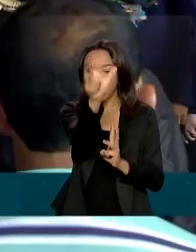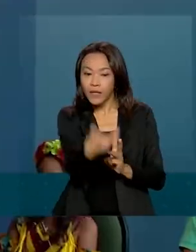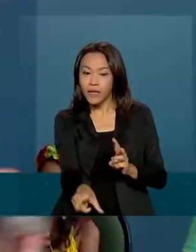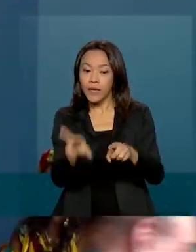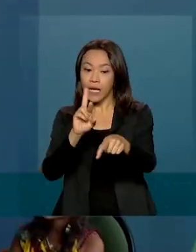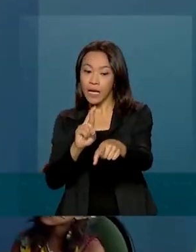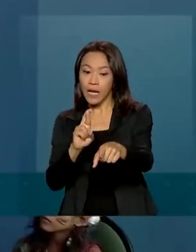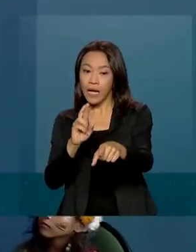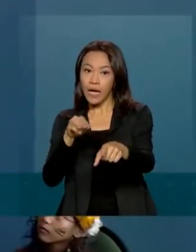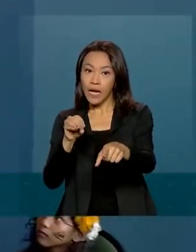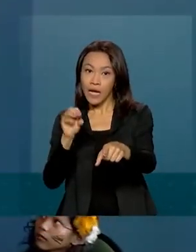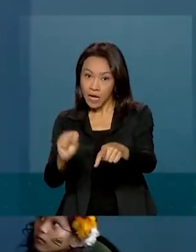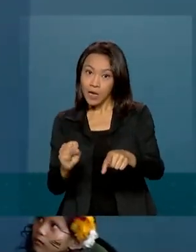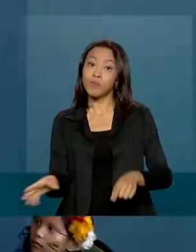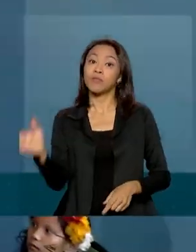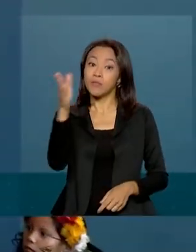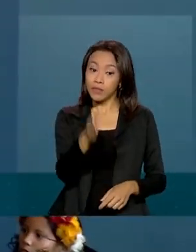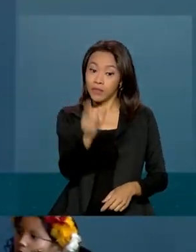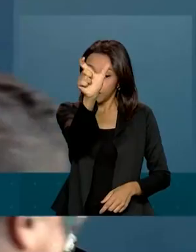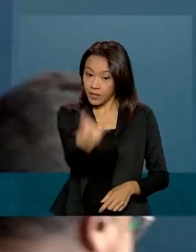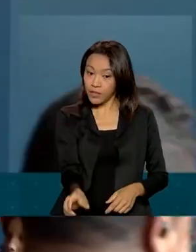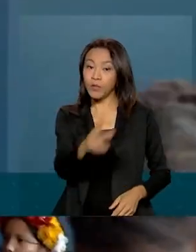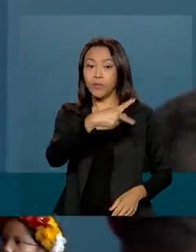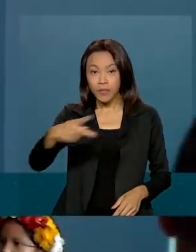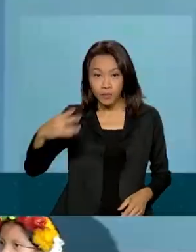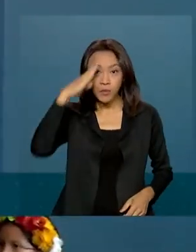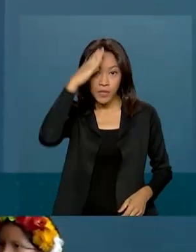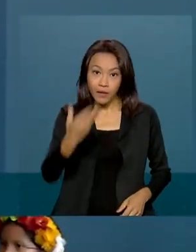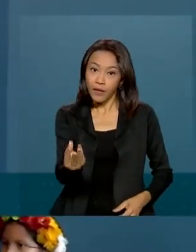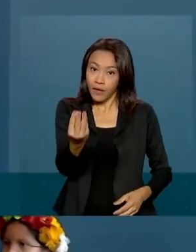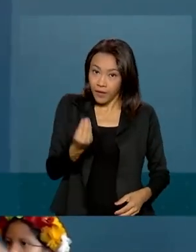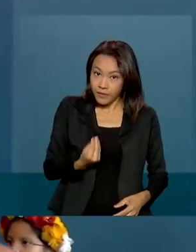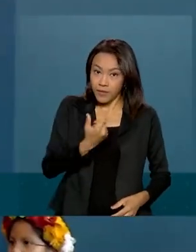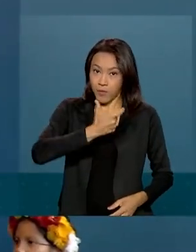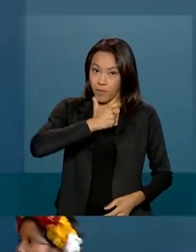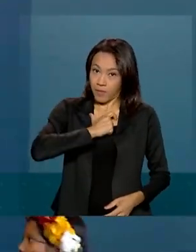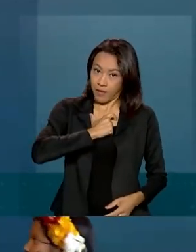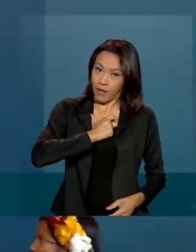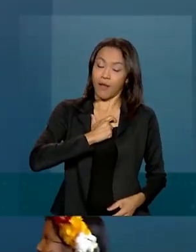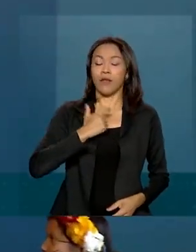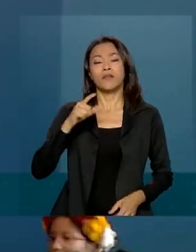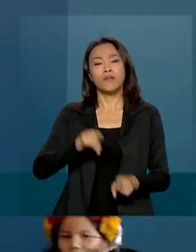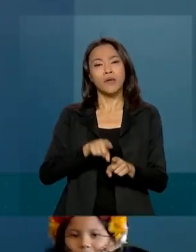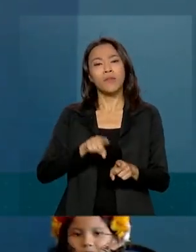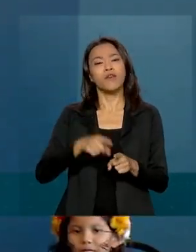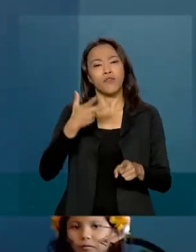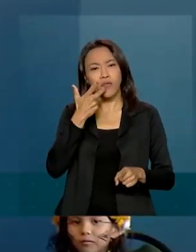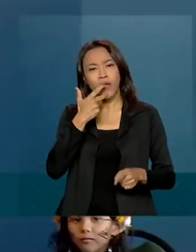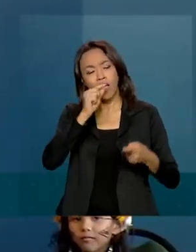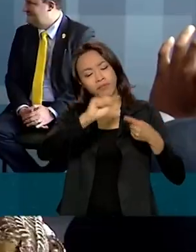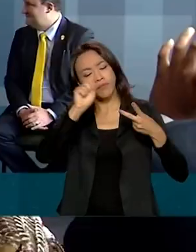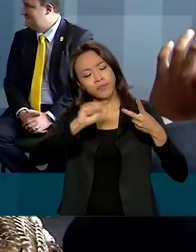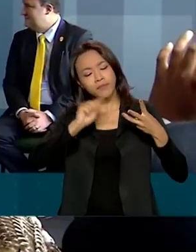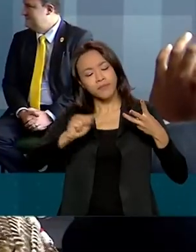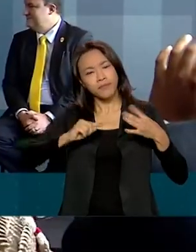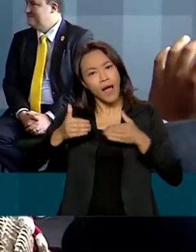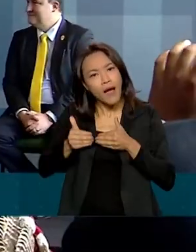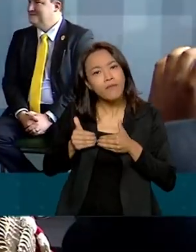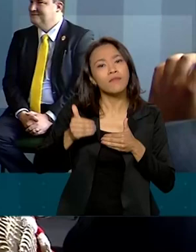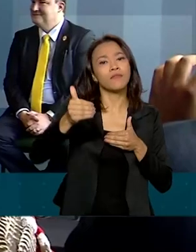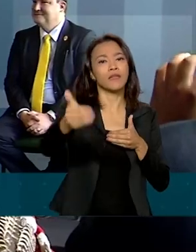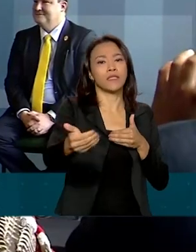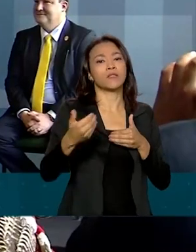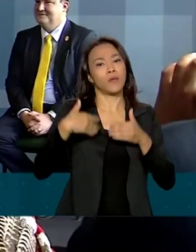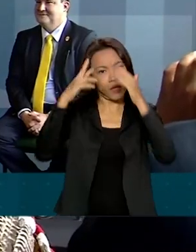Ramos, e o presidente Jair Bolsonaro. Durante a cerimônia, foram destacados os avanços na proteção dos direitos